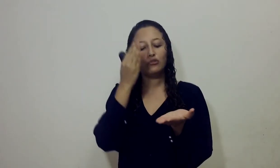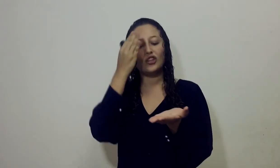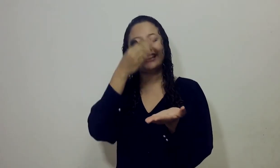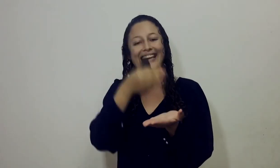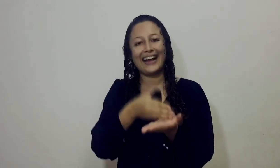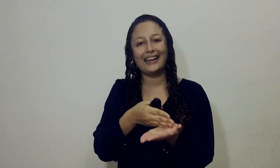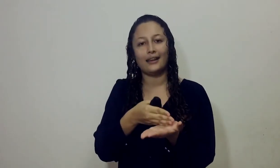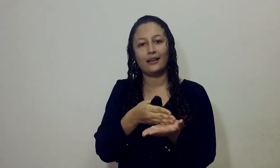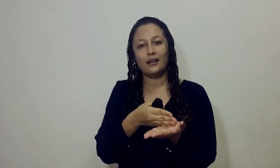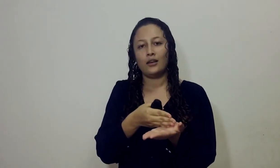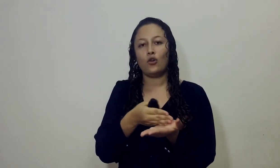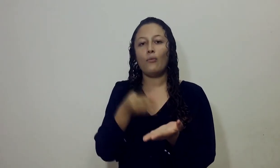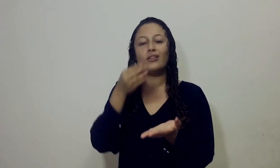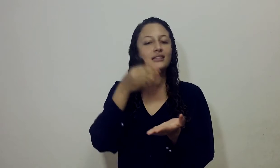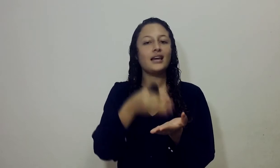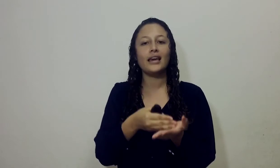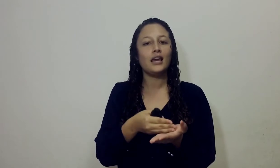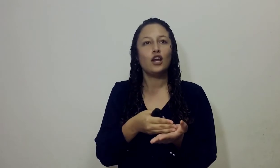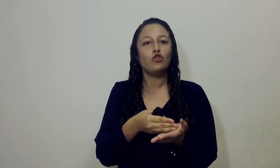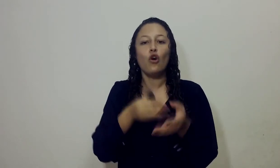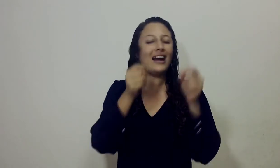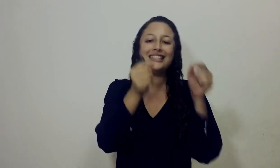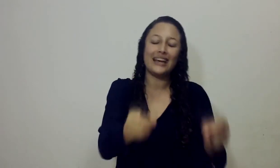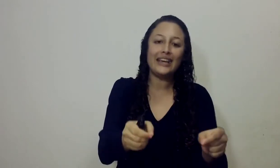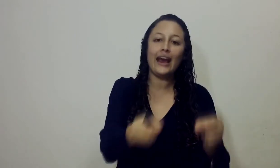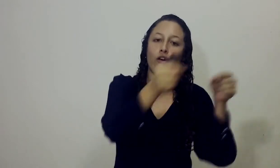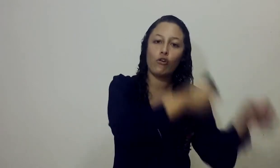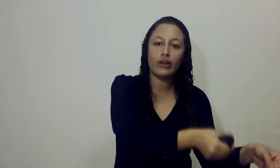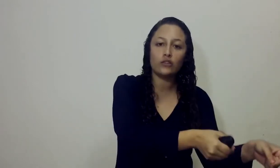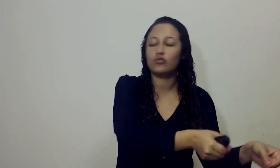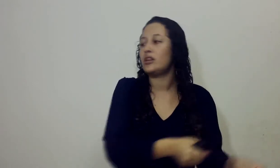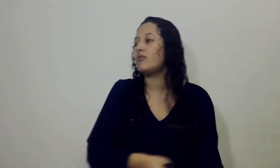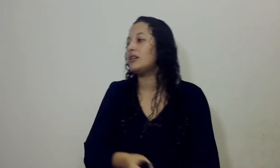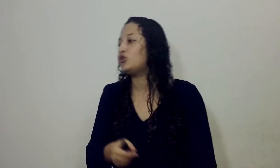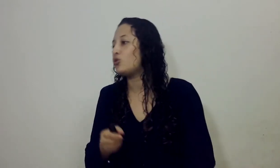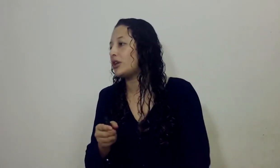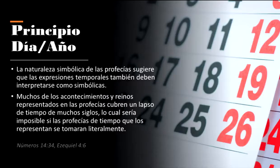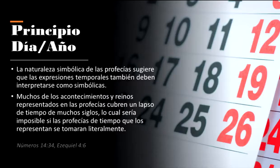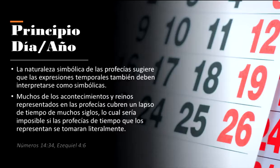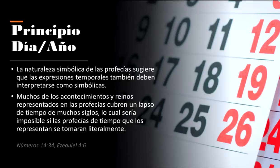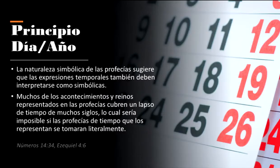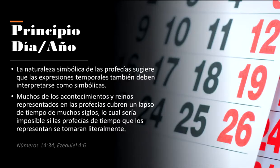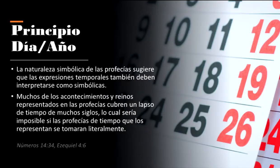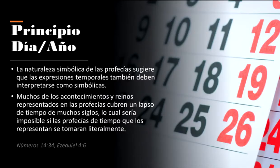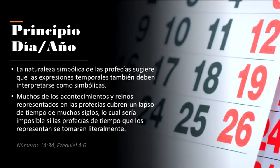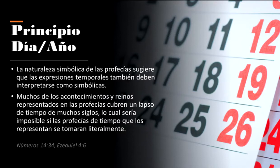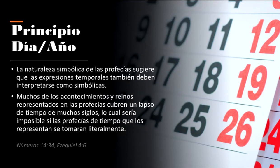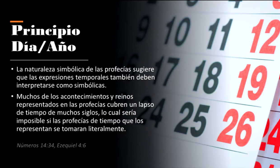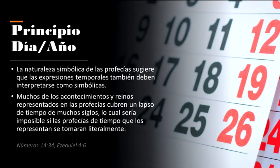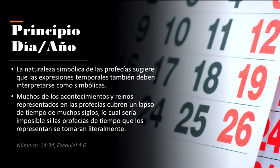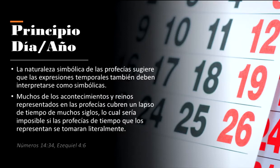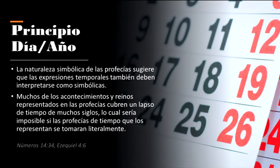tomáramos Literal Como dice ahí No calzaría Con lo que ha sucedido En la historia Entonces